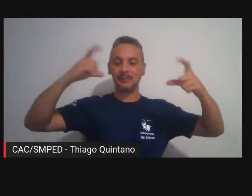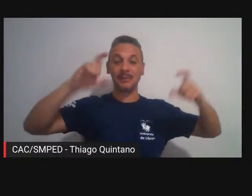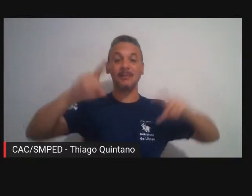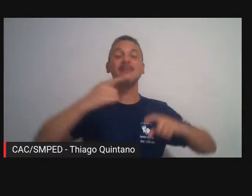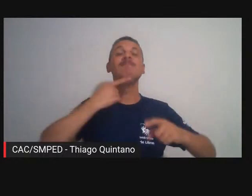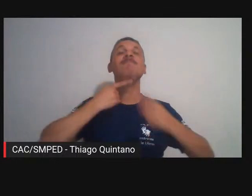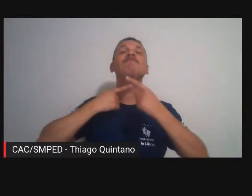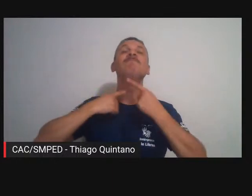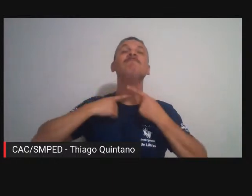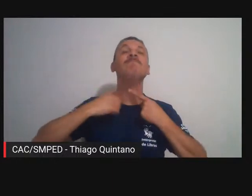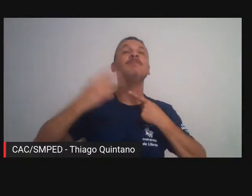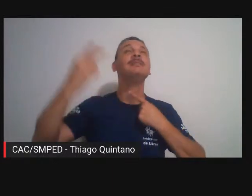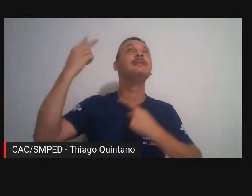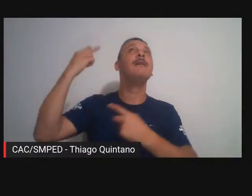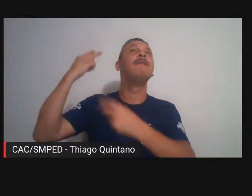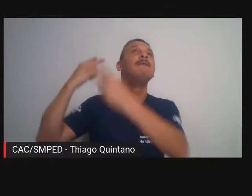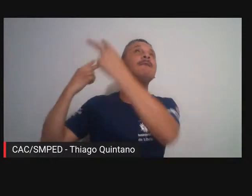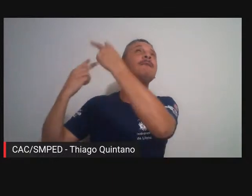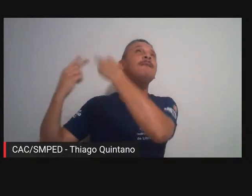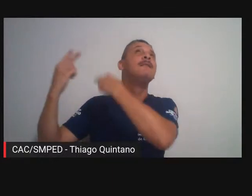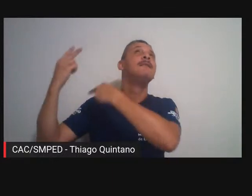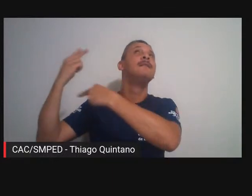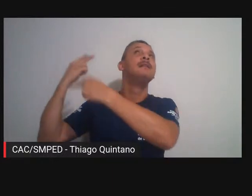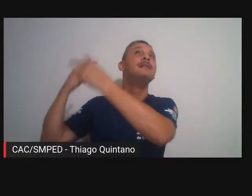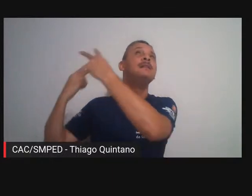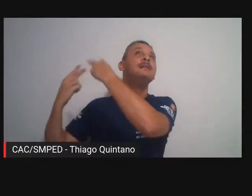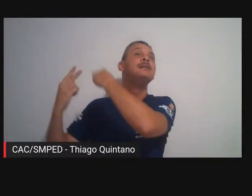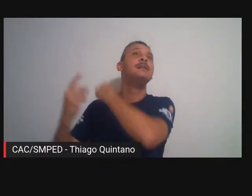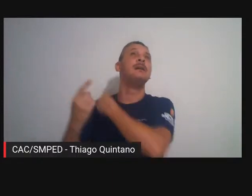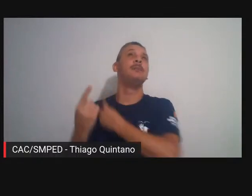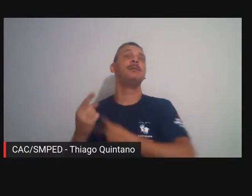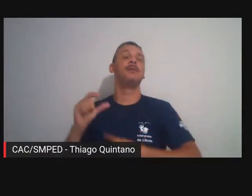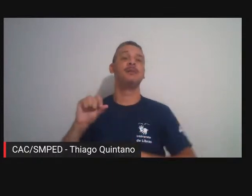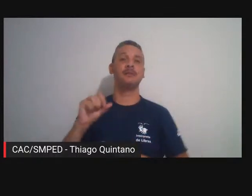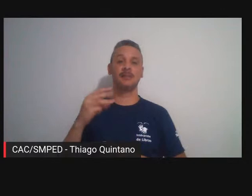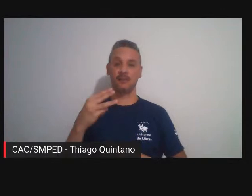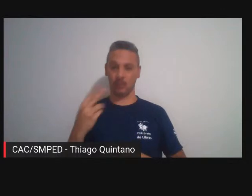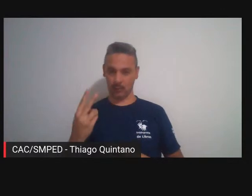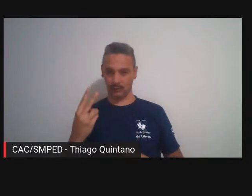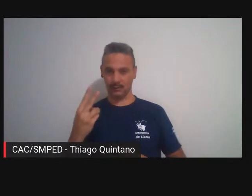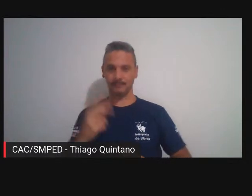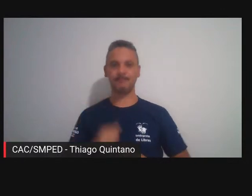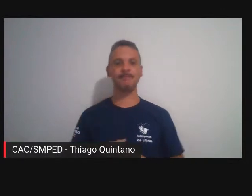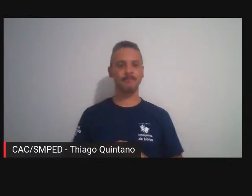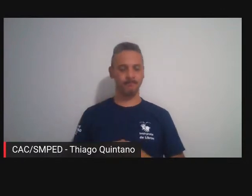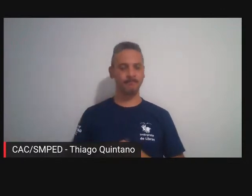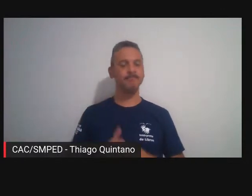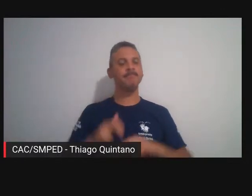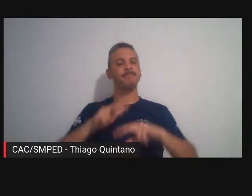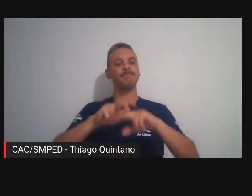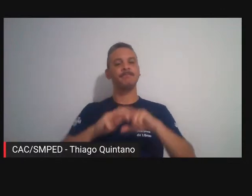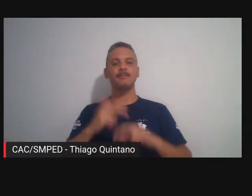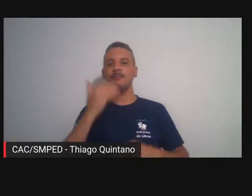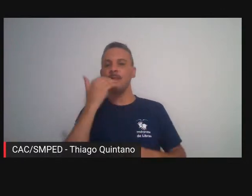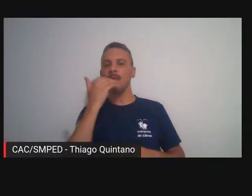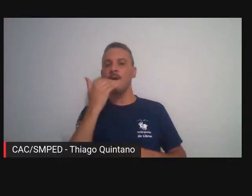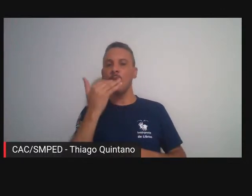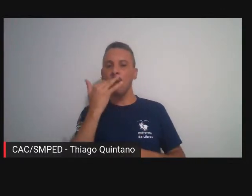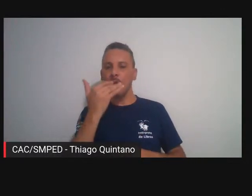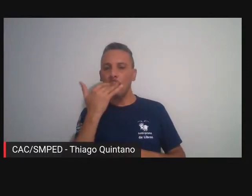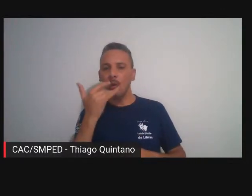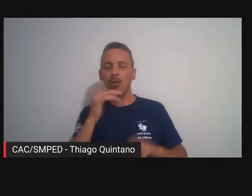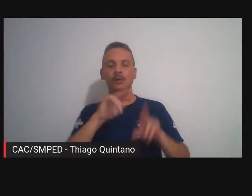ficção é que fossem fotografadas em 1932 então por isso essas cores dos primeiros filmes